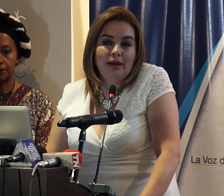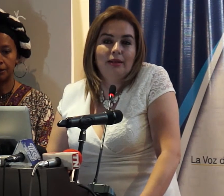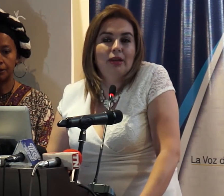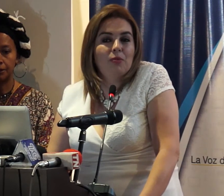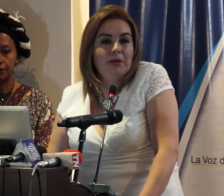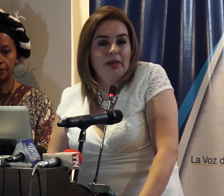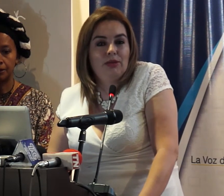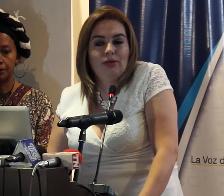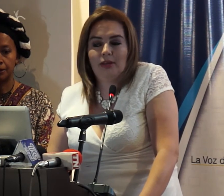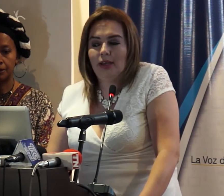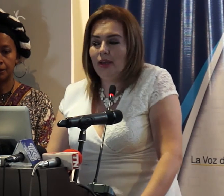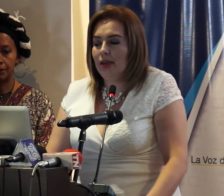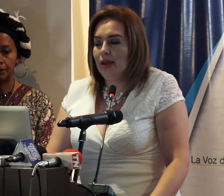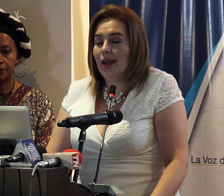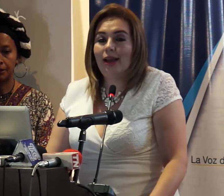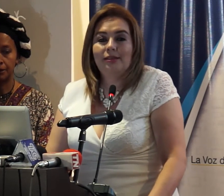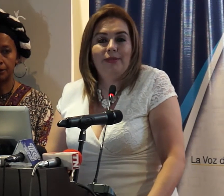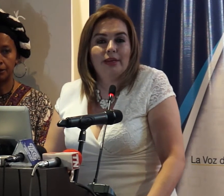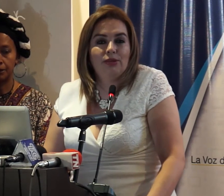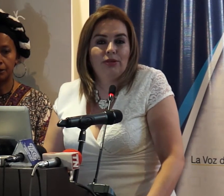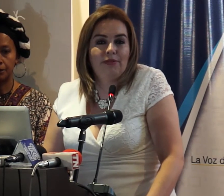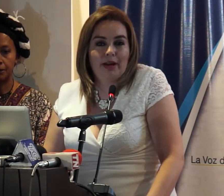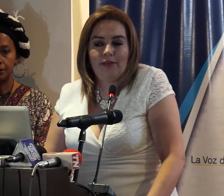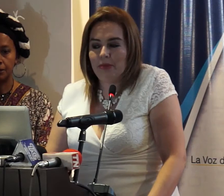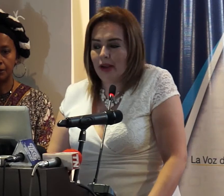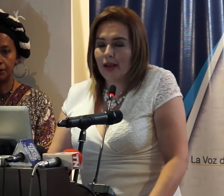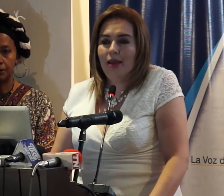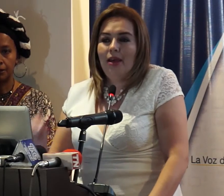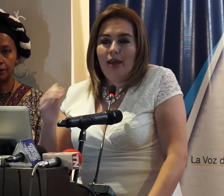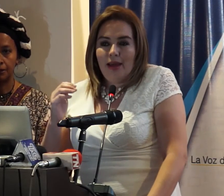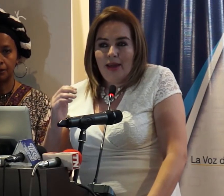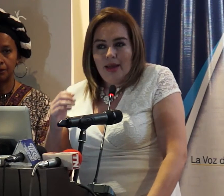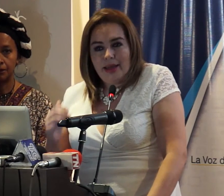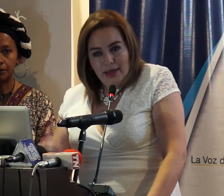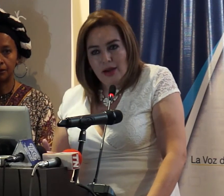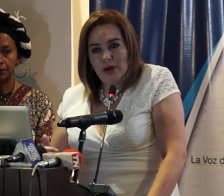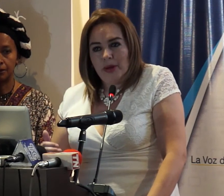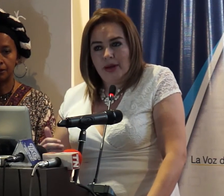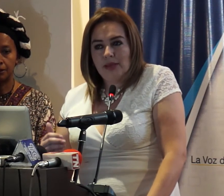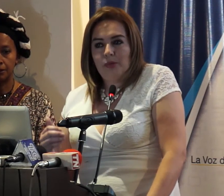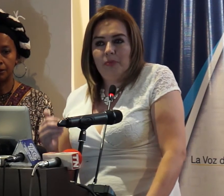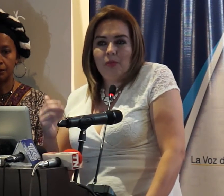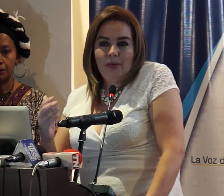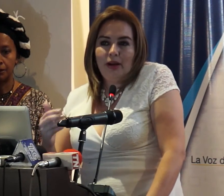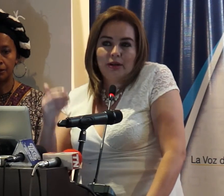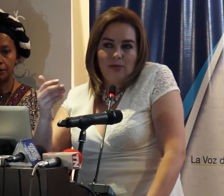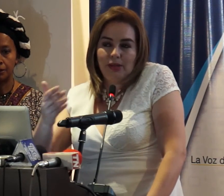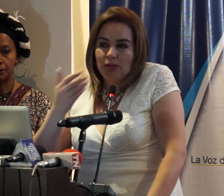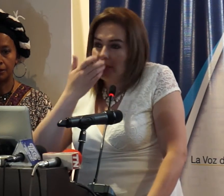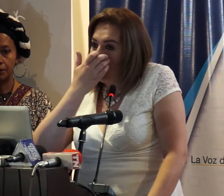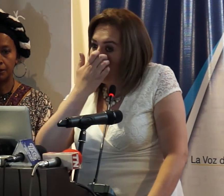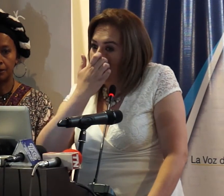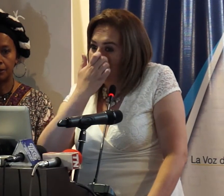la media de cumplimiento de la clasificación de franja familiar que de alguna manera se puede promover y la